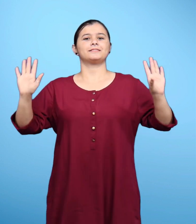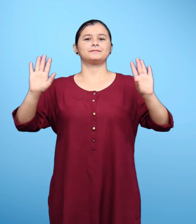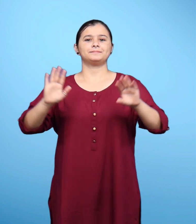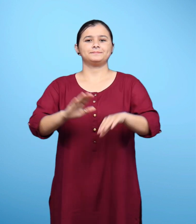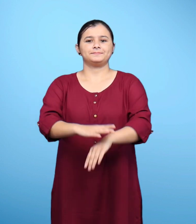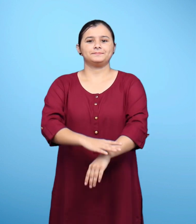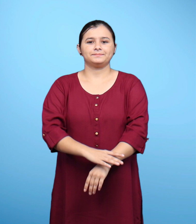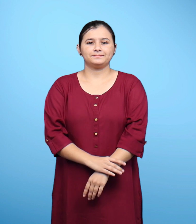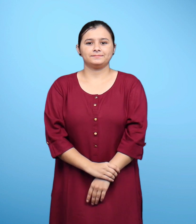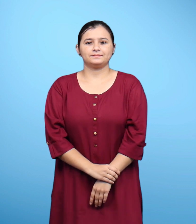सीख ली